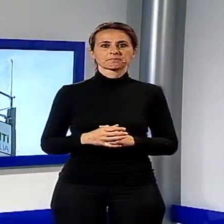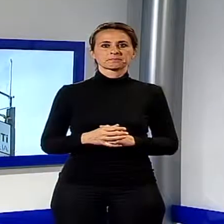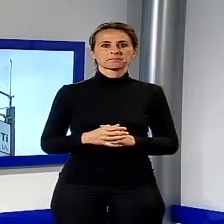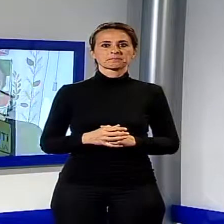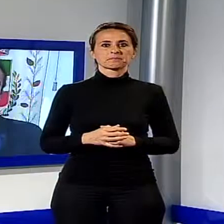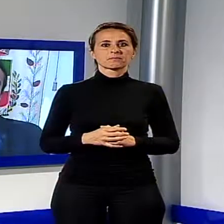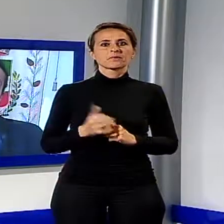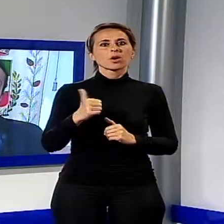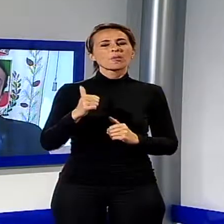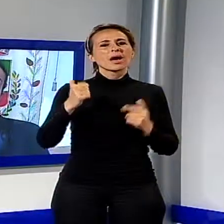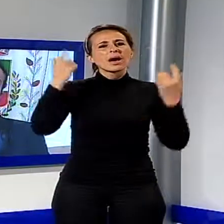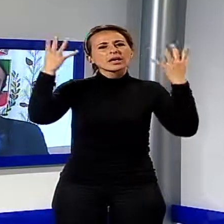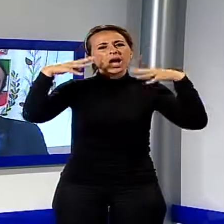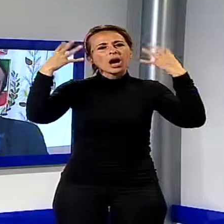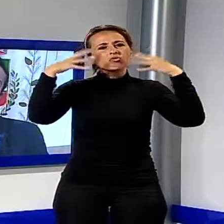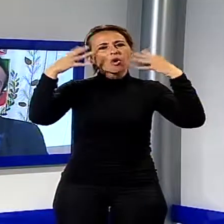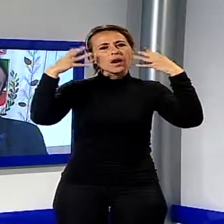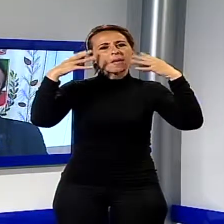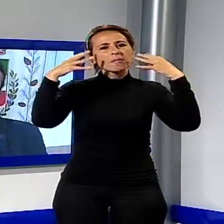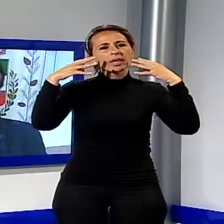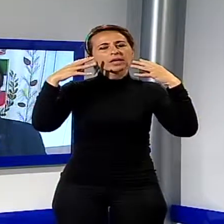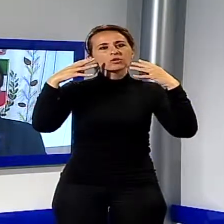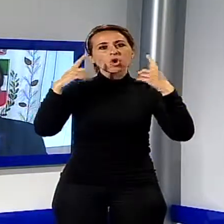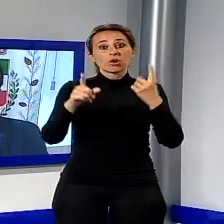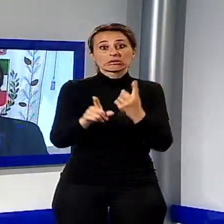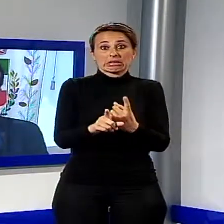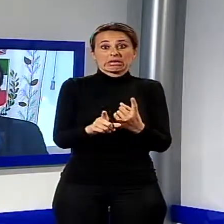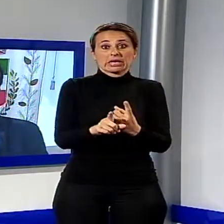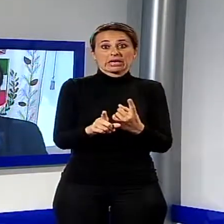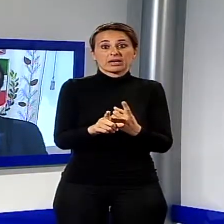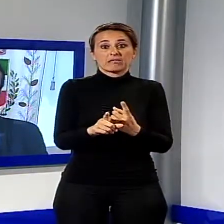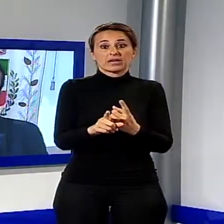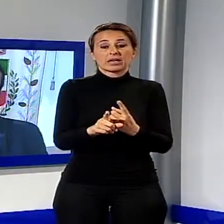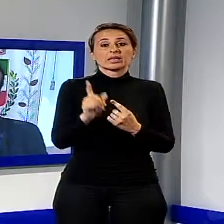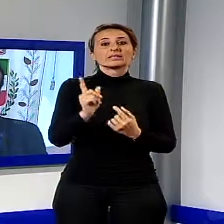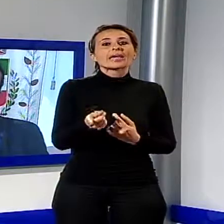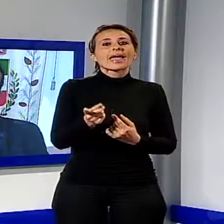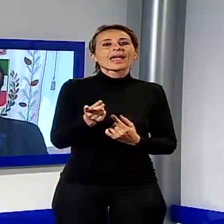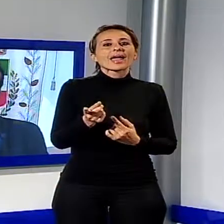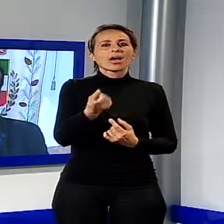di un ragionamento di prospettiva che non può non essere fatto se si decide di